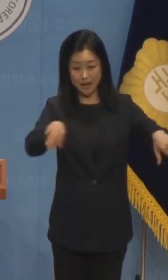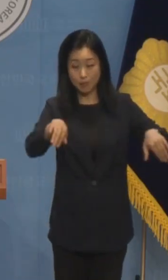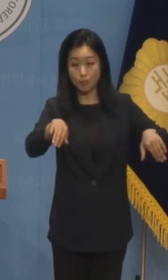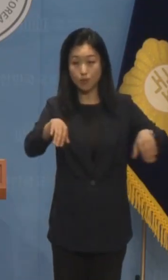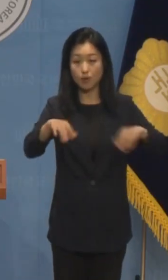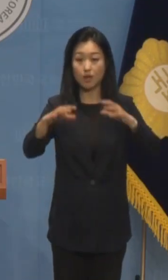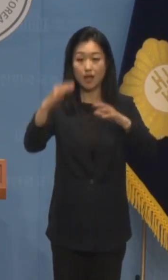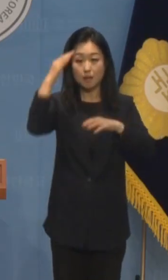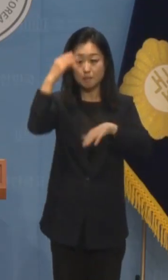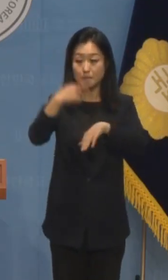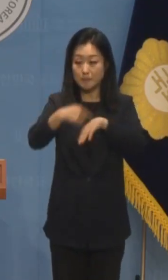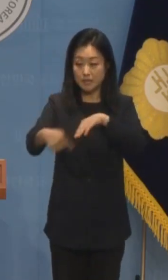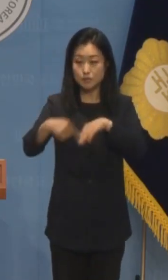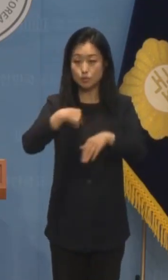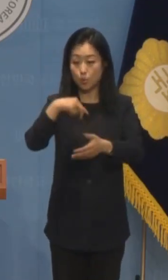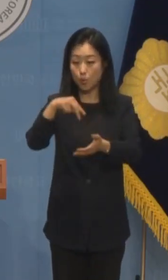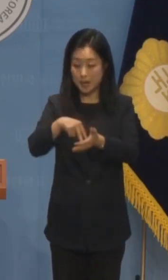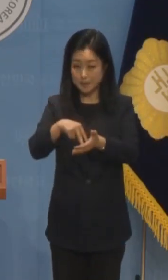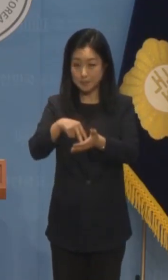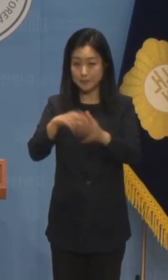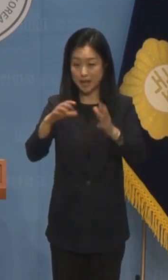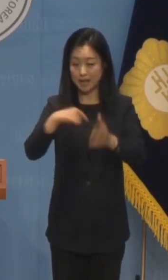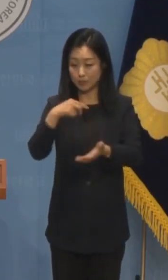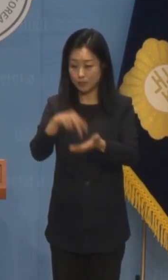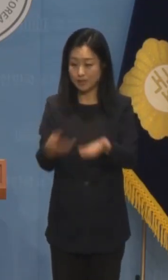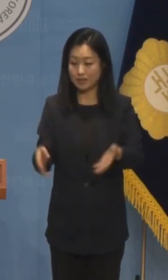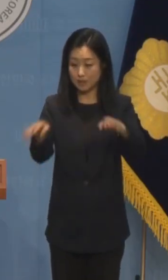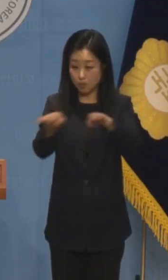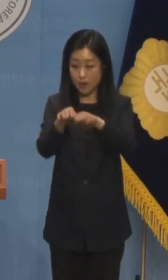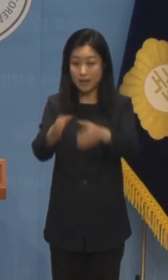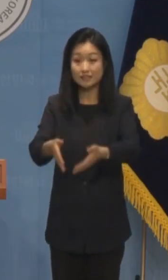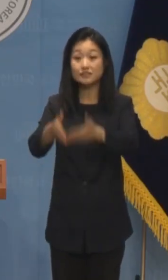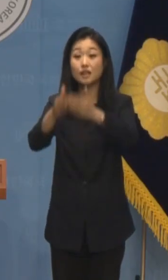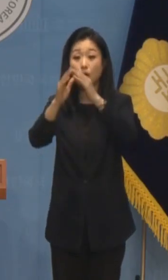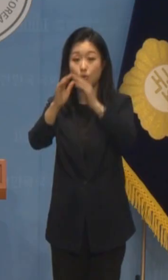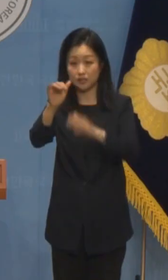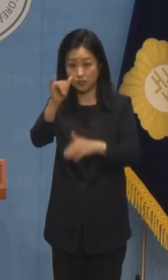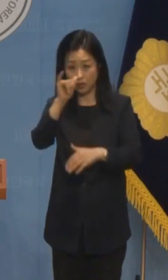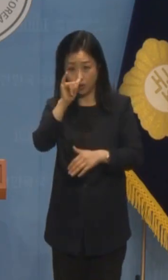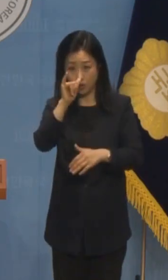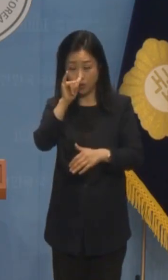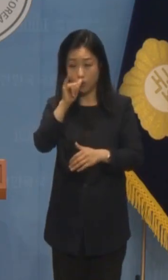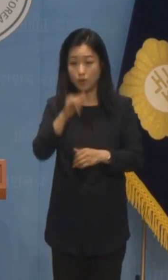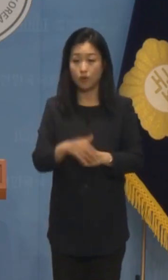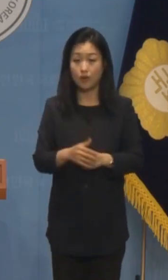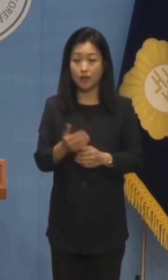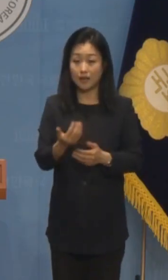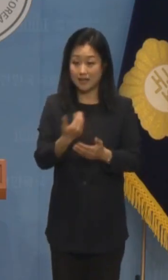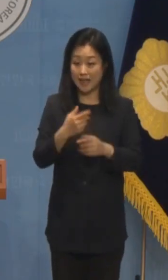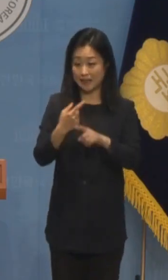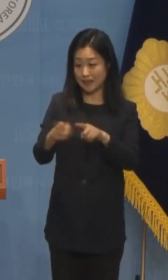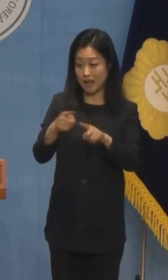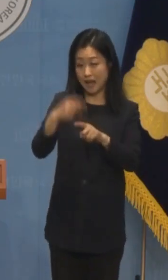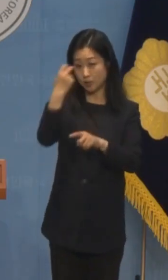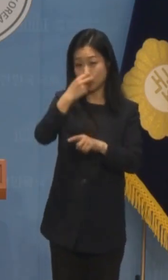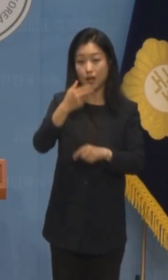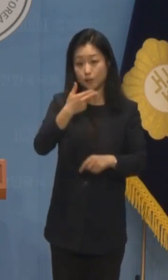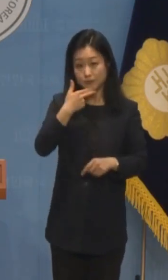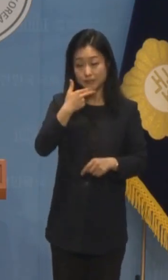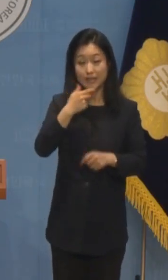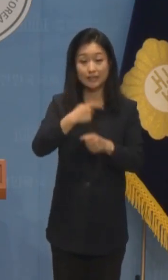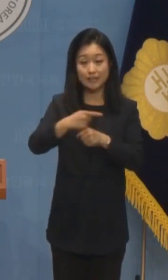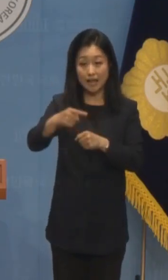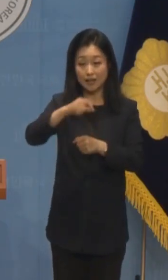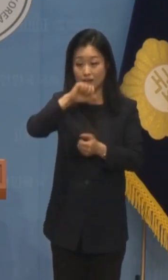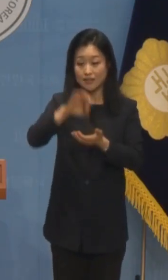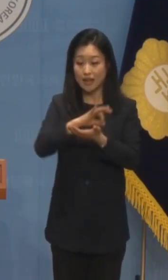민족독립운동기념관 건립을 추진하는 것이 확인되었습니다. 예비타당성 조사 없이 내년